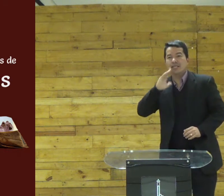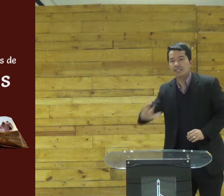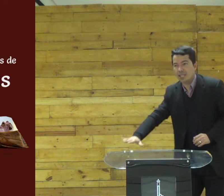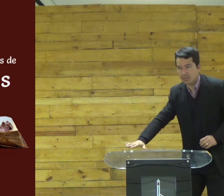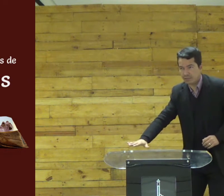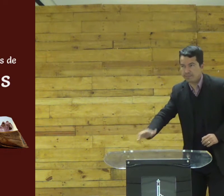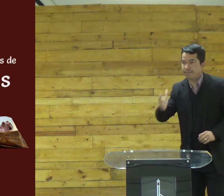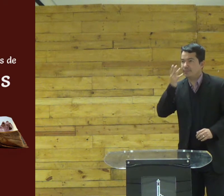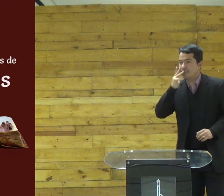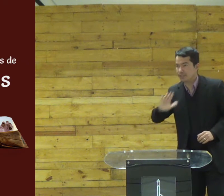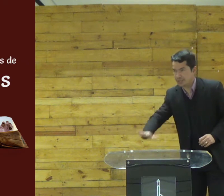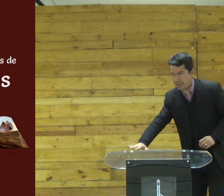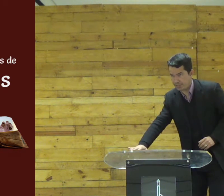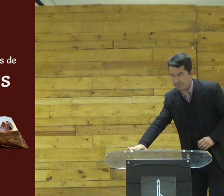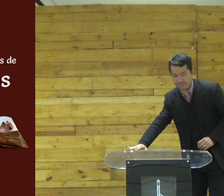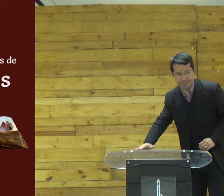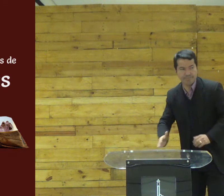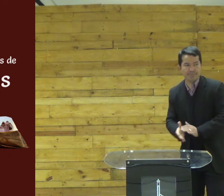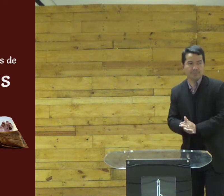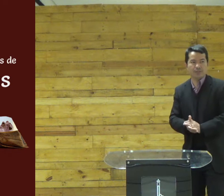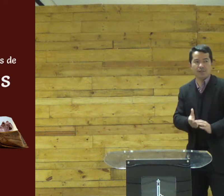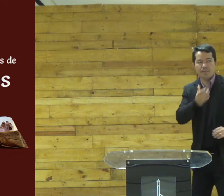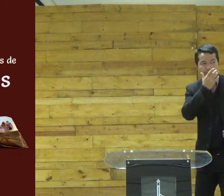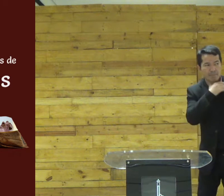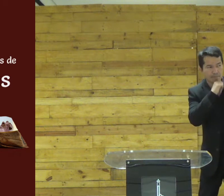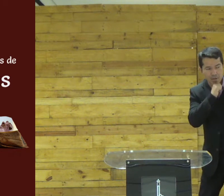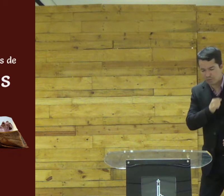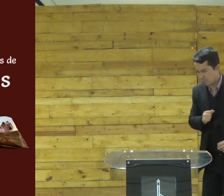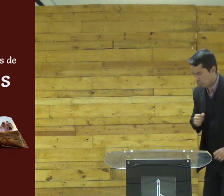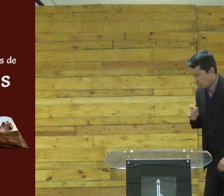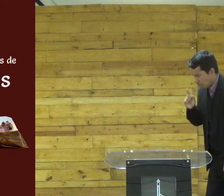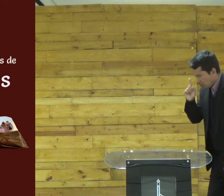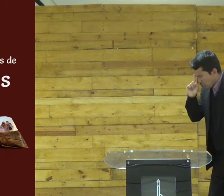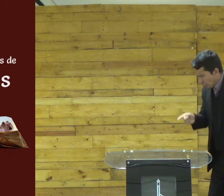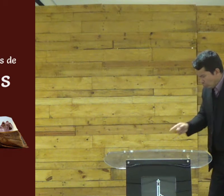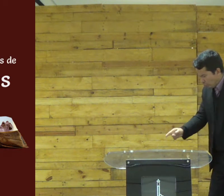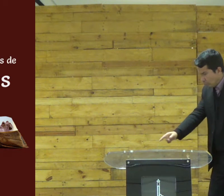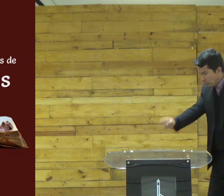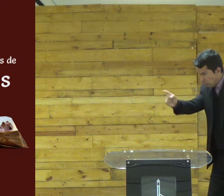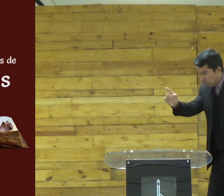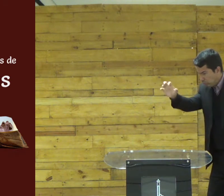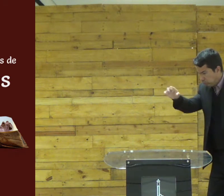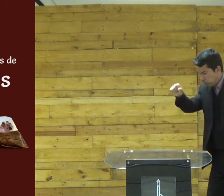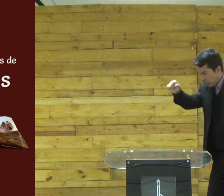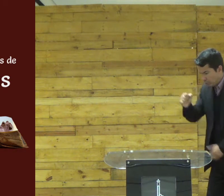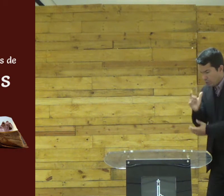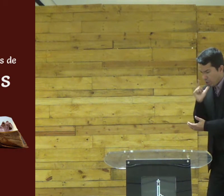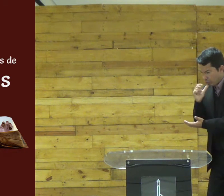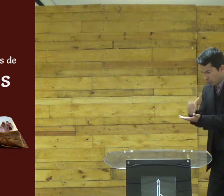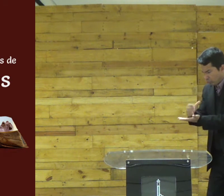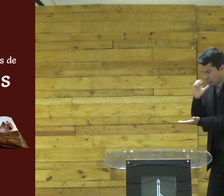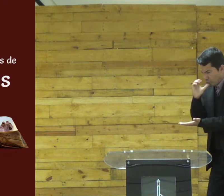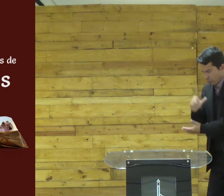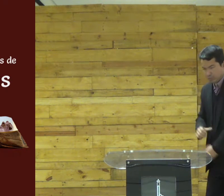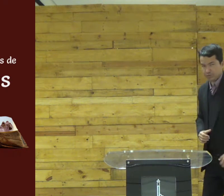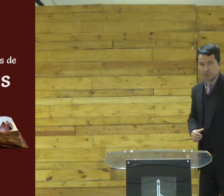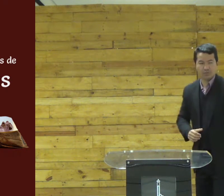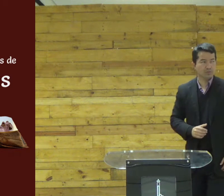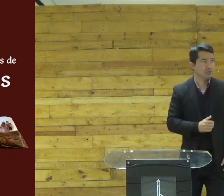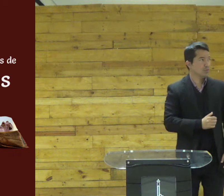exemplo, criança, sabe criança? tem o pai a mãe, olha aqui meu filho vai buscar um copo de água